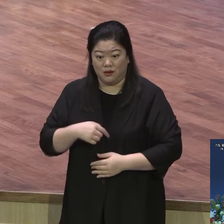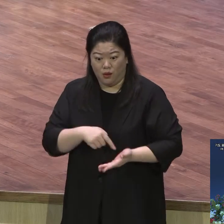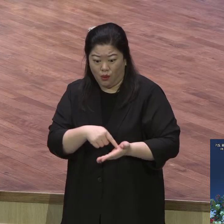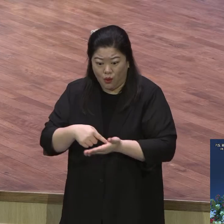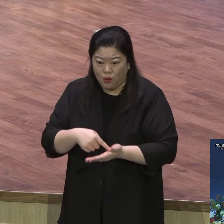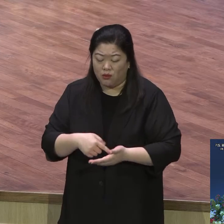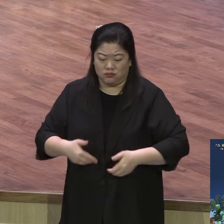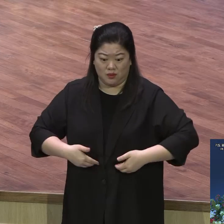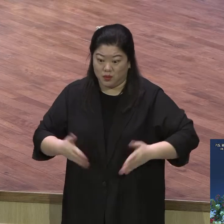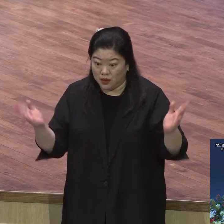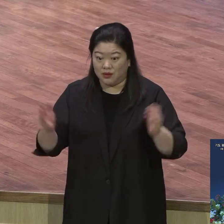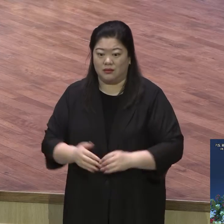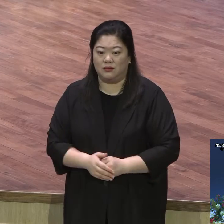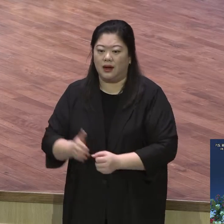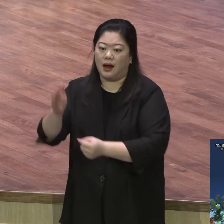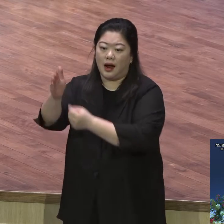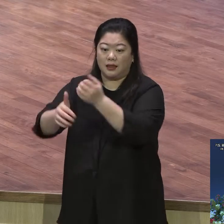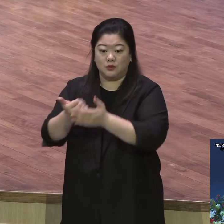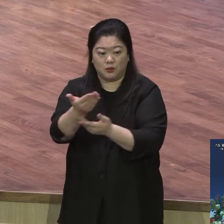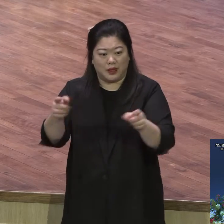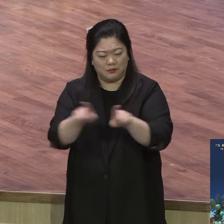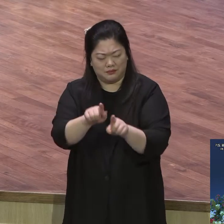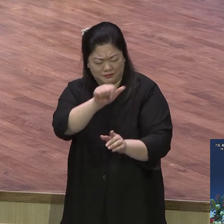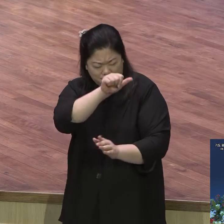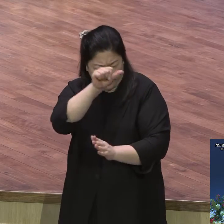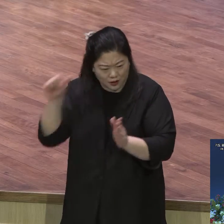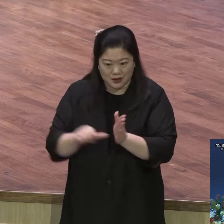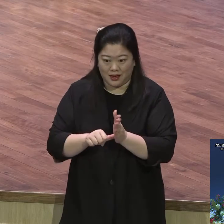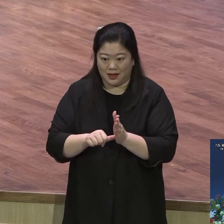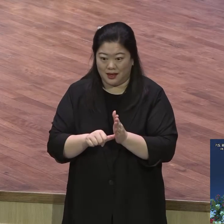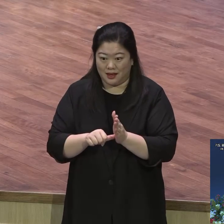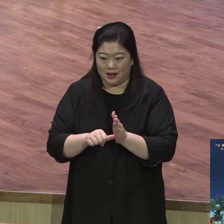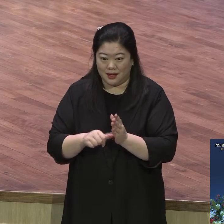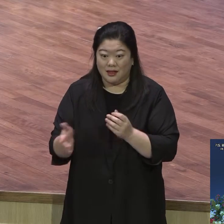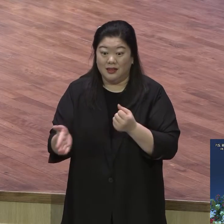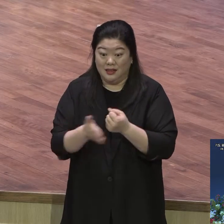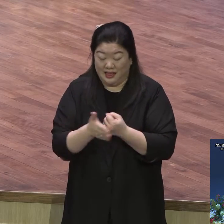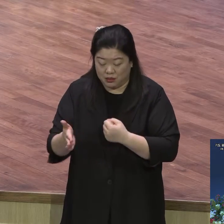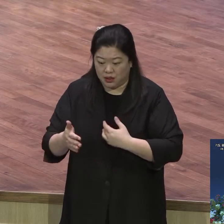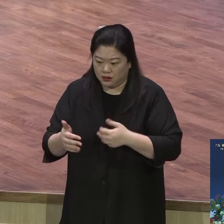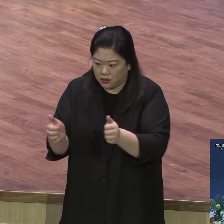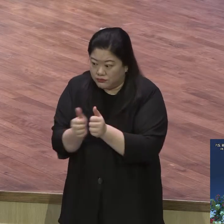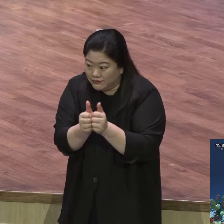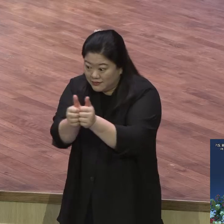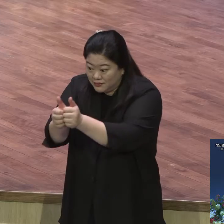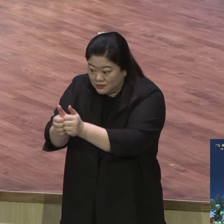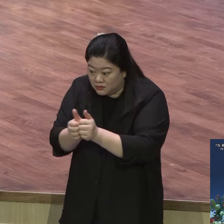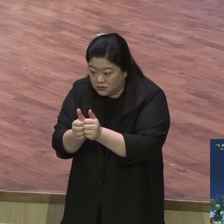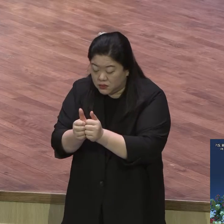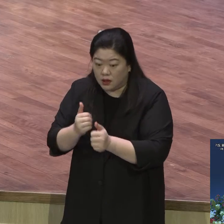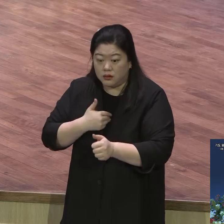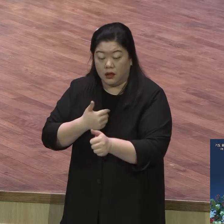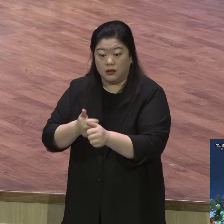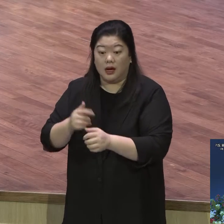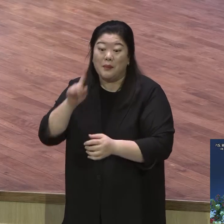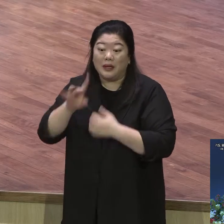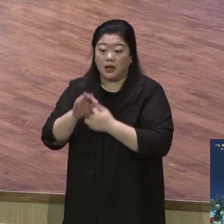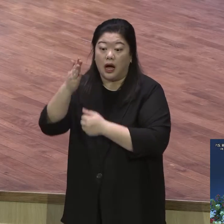영원히 함께이신단 말이에요. 그러기 때문에 계시기 때문에 승리하지. 계시는 것을 확신하기